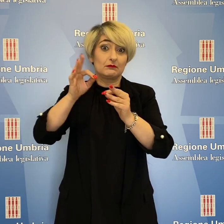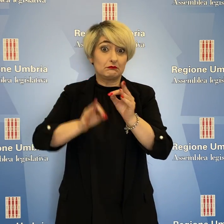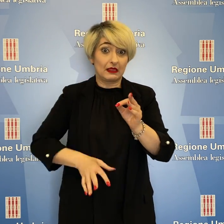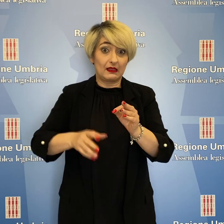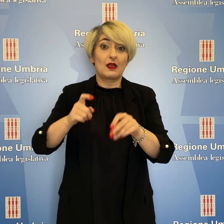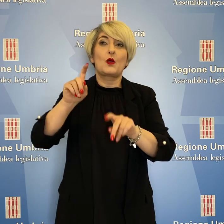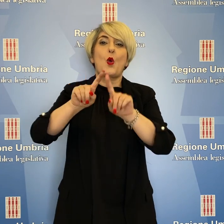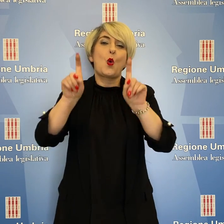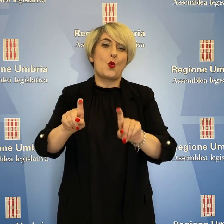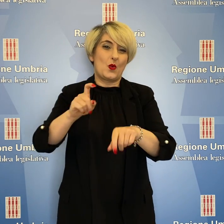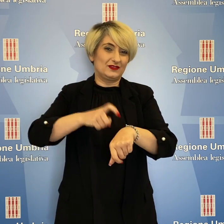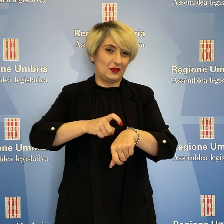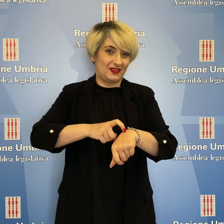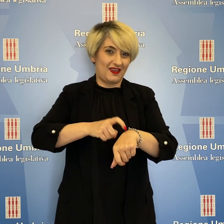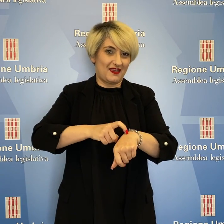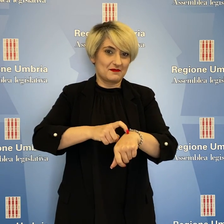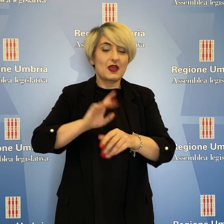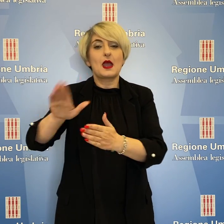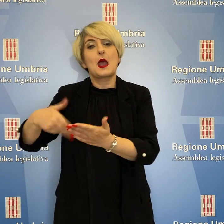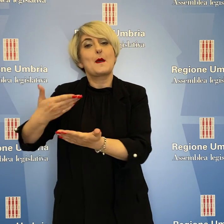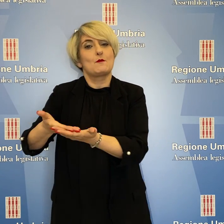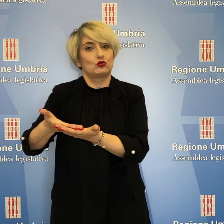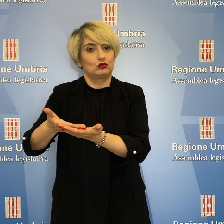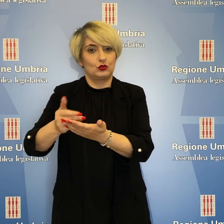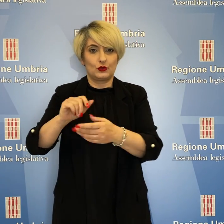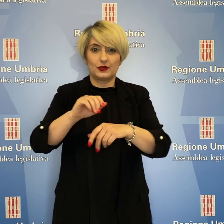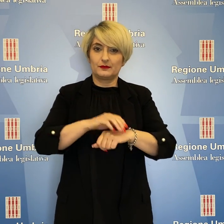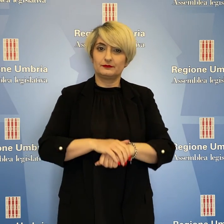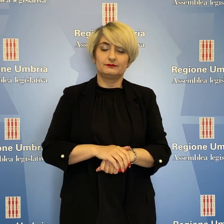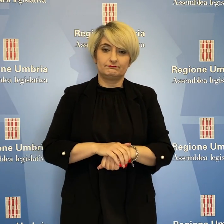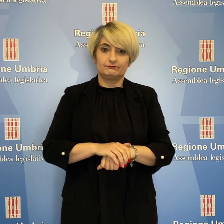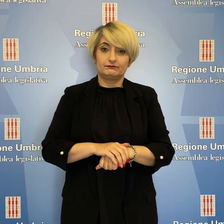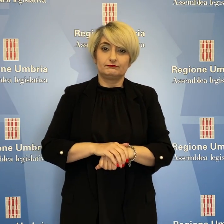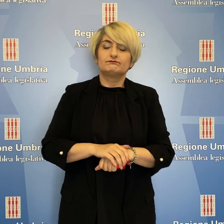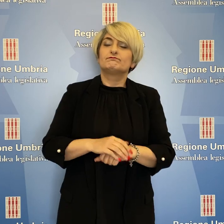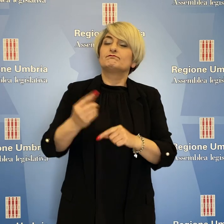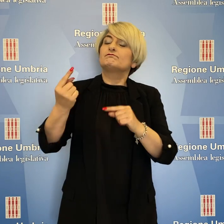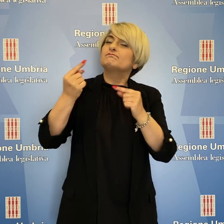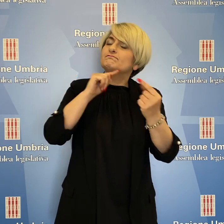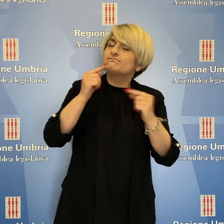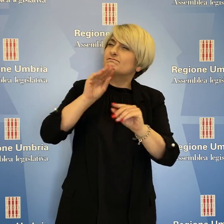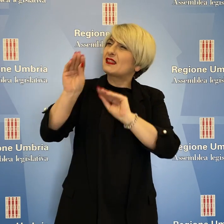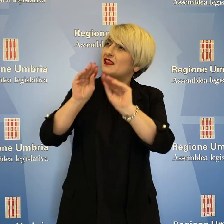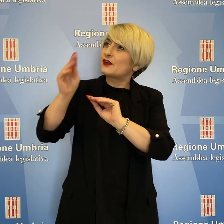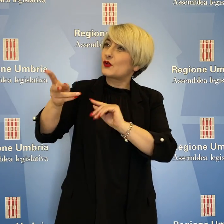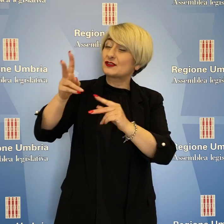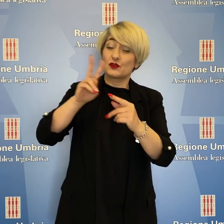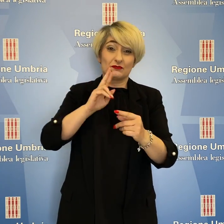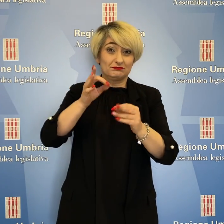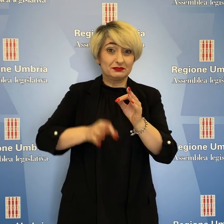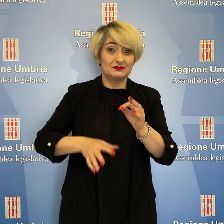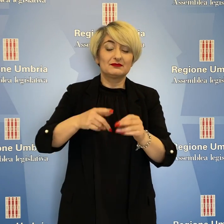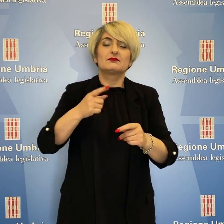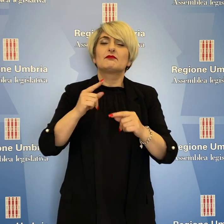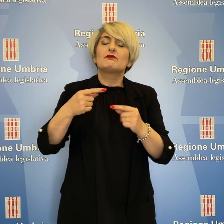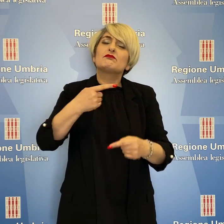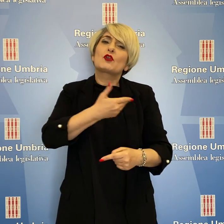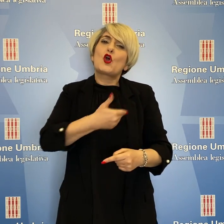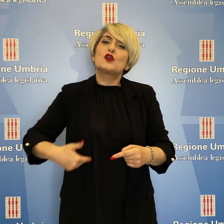risposta immediata, question time, e mozioni. Durante la discussione delle interrogazioni il consigliere